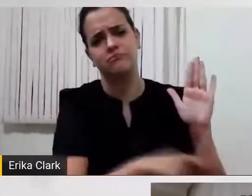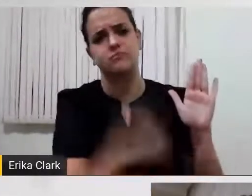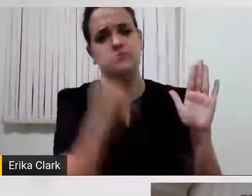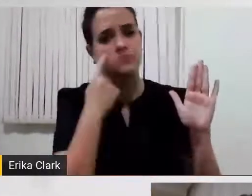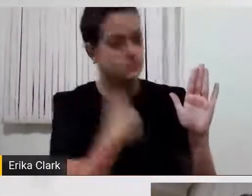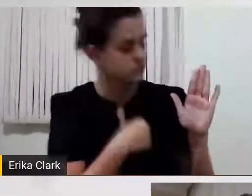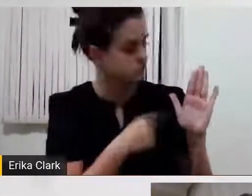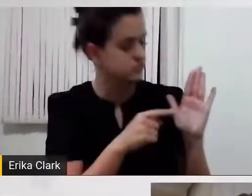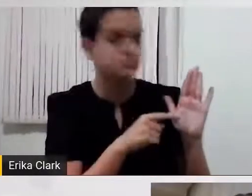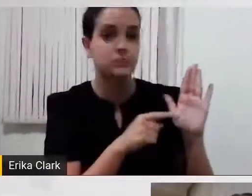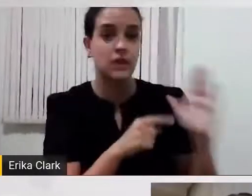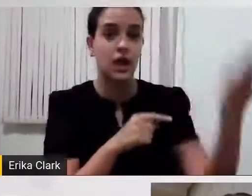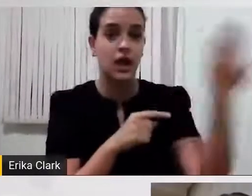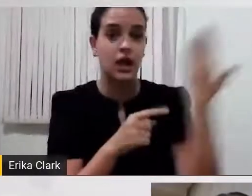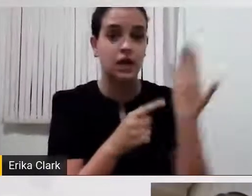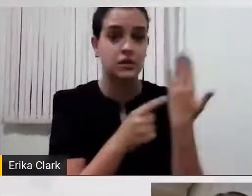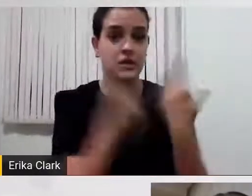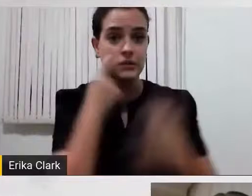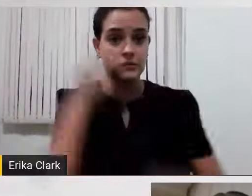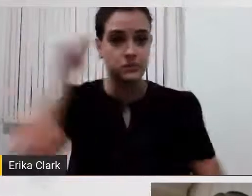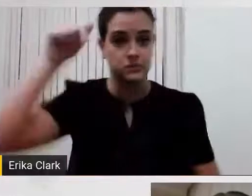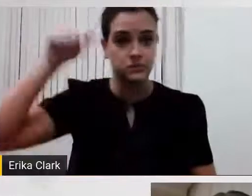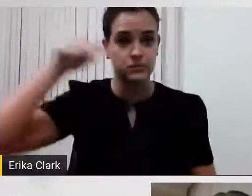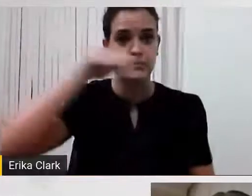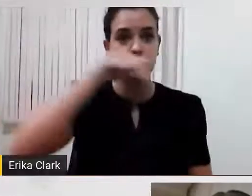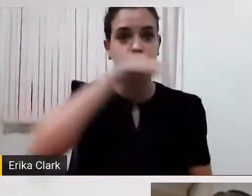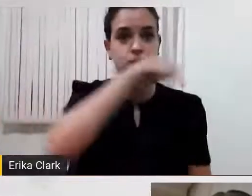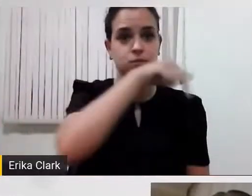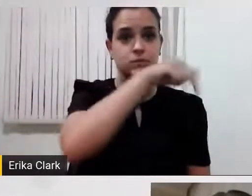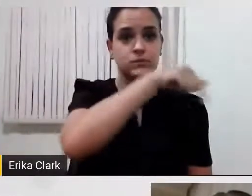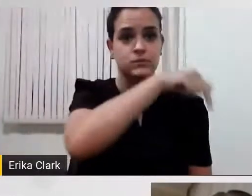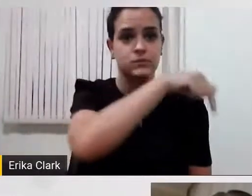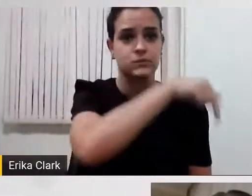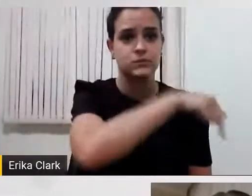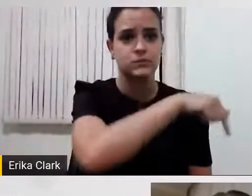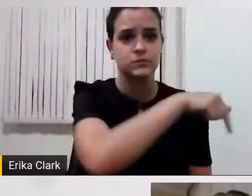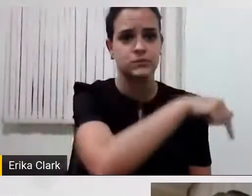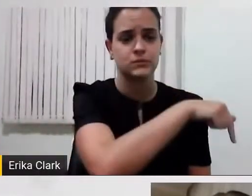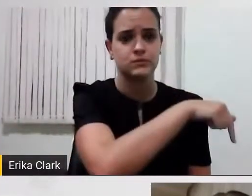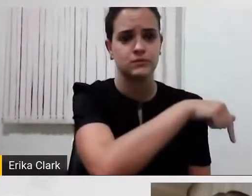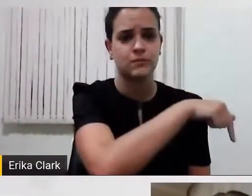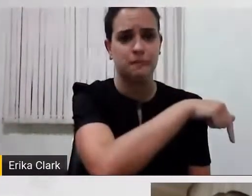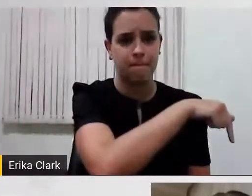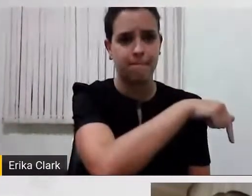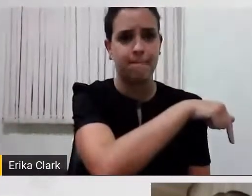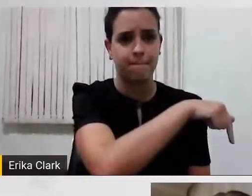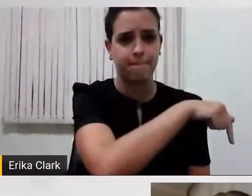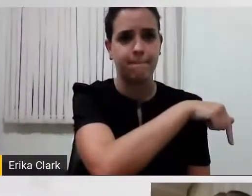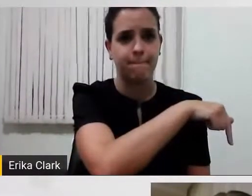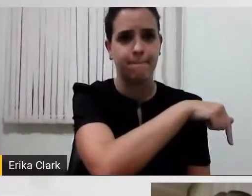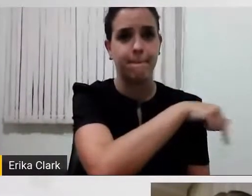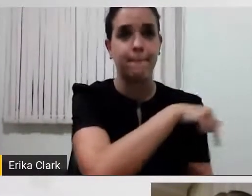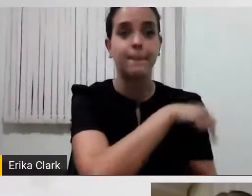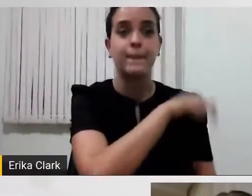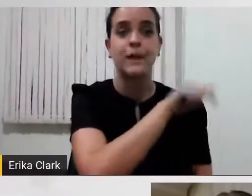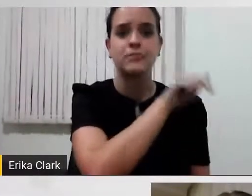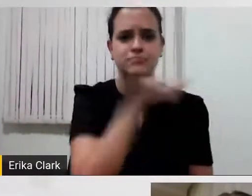dessa prancha, eu tenho as letras do alfabeto para serem soletradas. se a palavra que eu quero dizer não está a prancha,